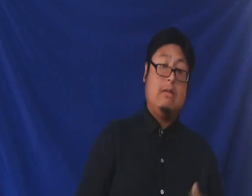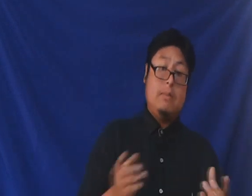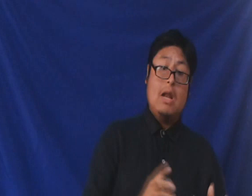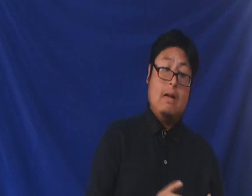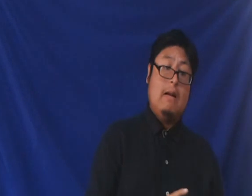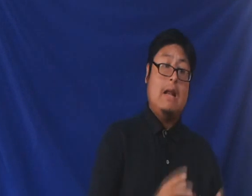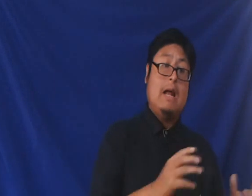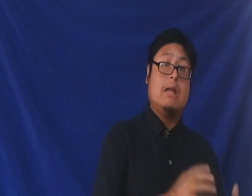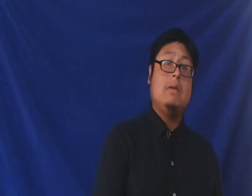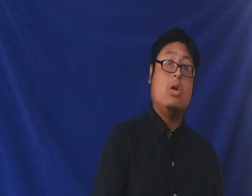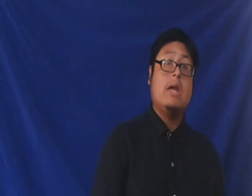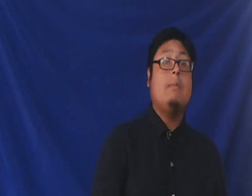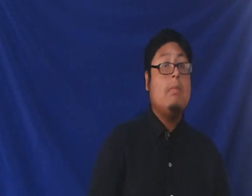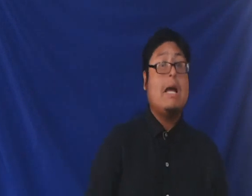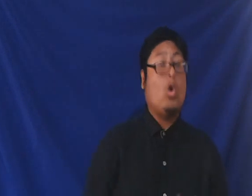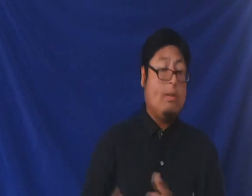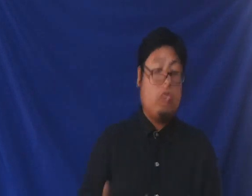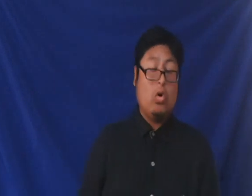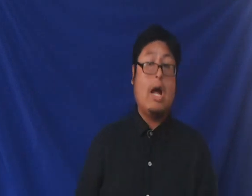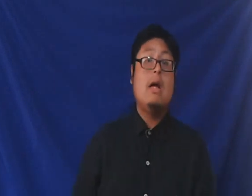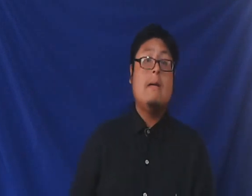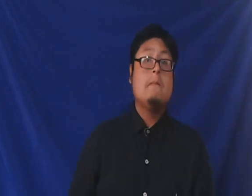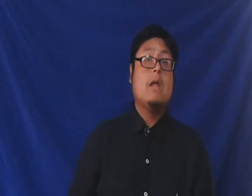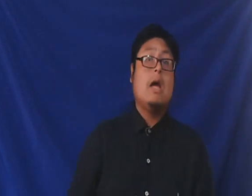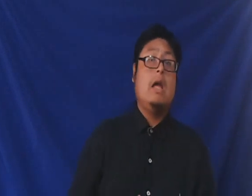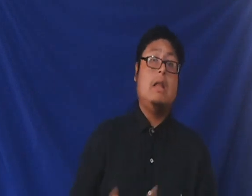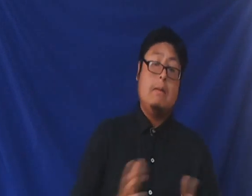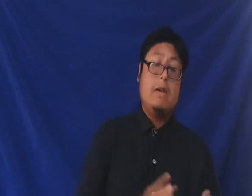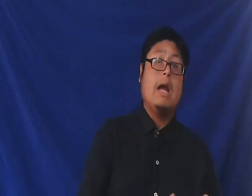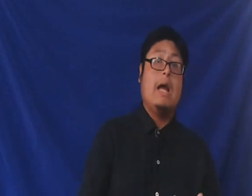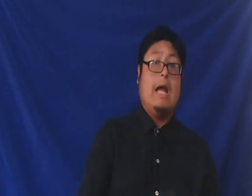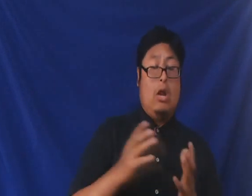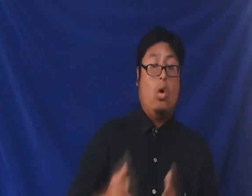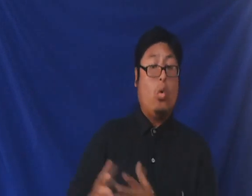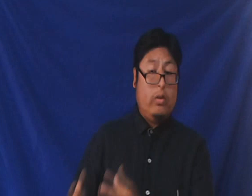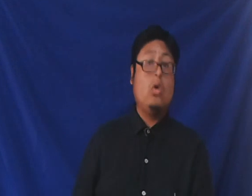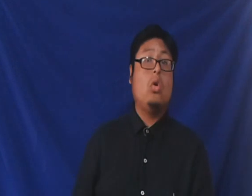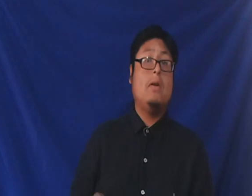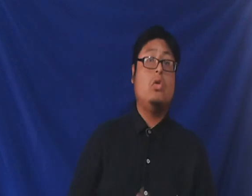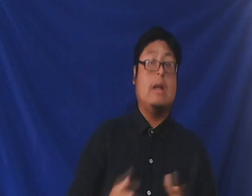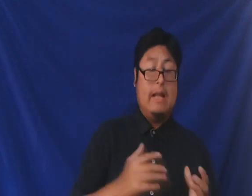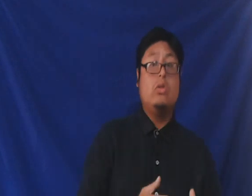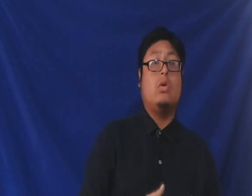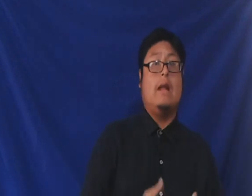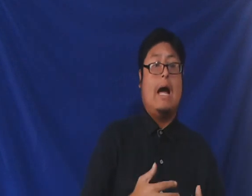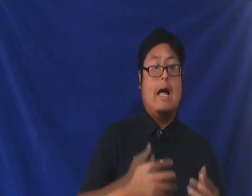si bien la terminología bíblica lo menciona y también los judíos lo mencionan dentro de la